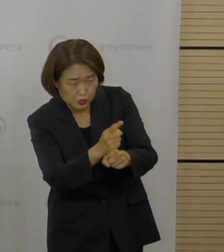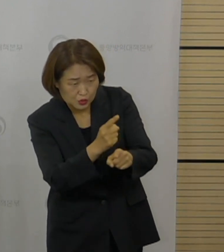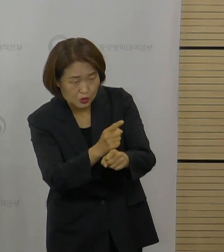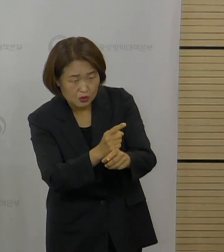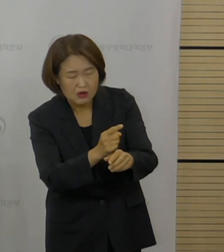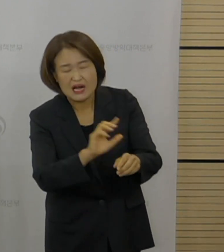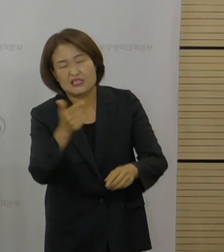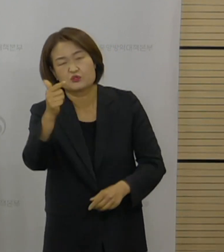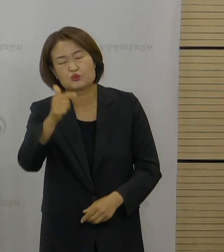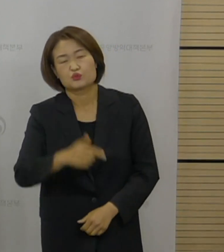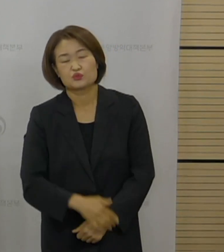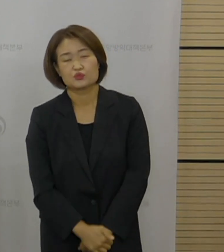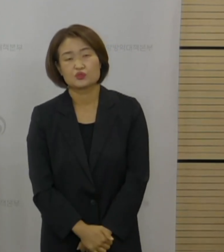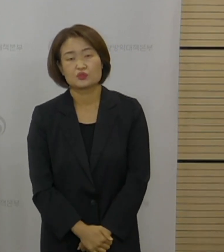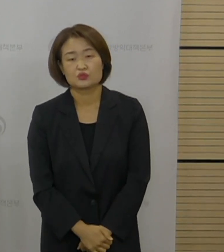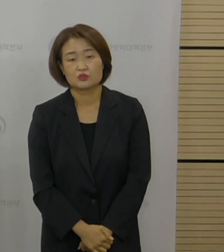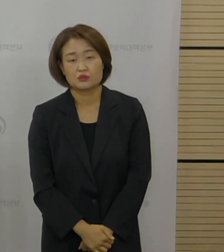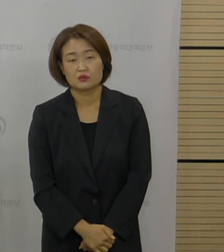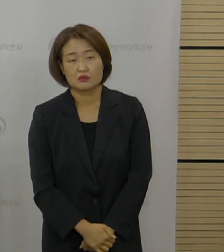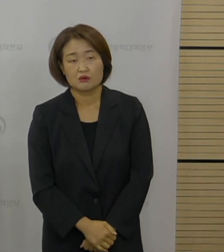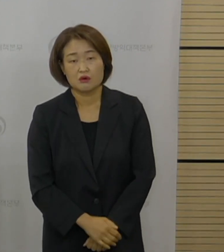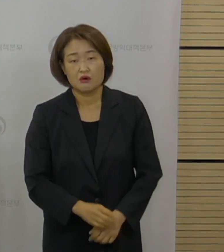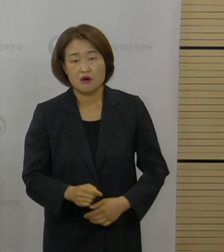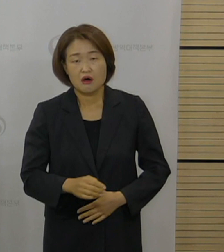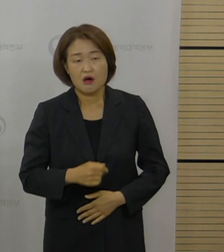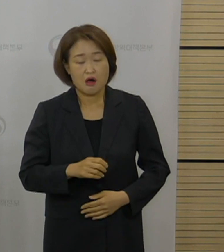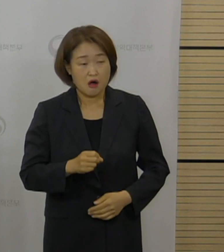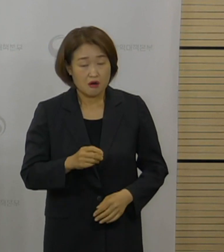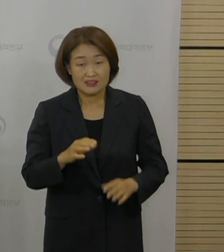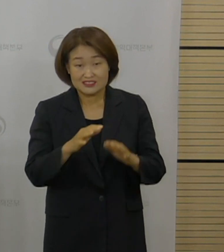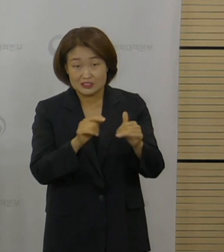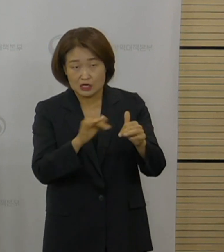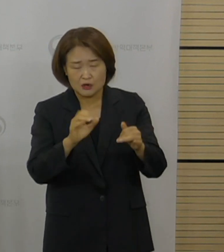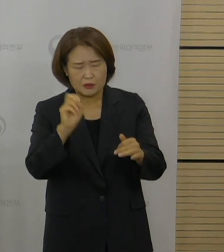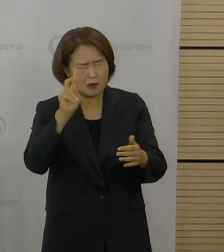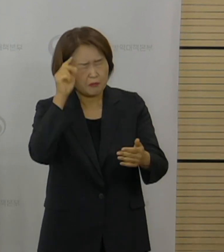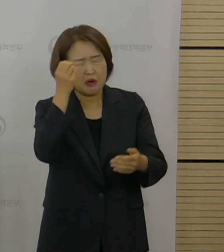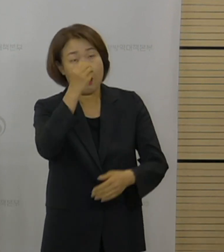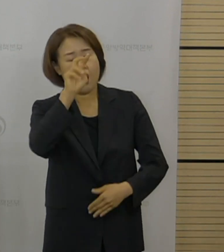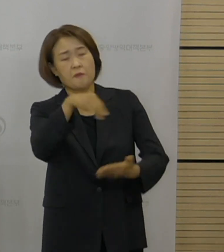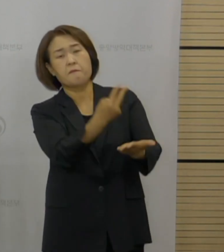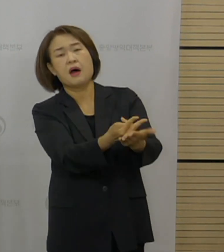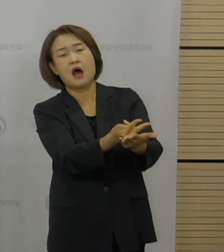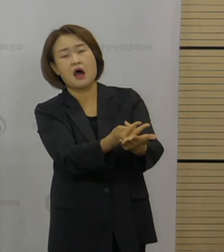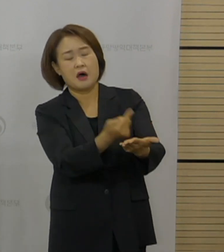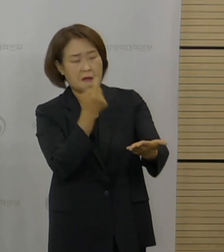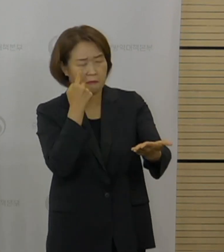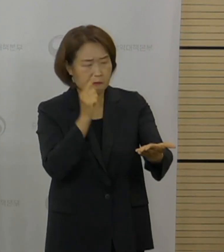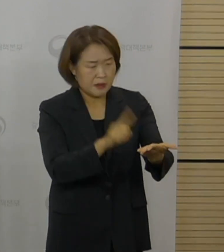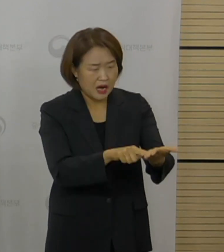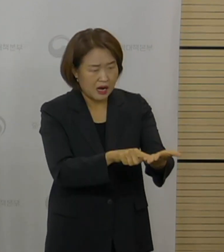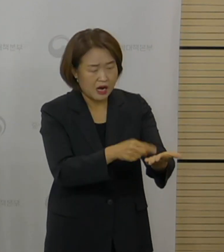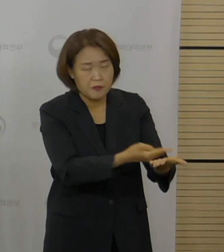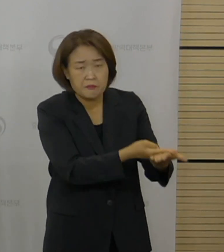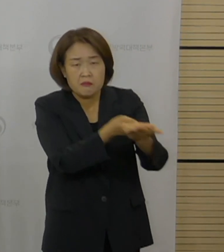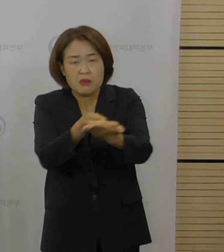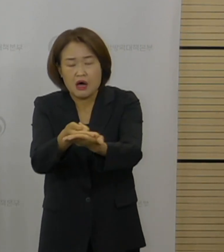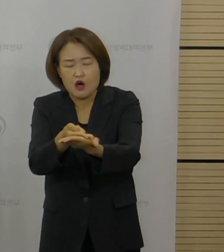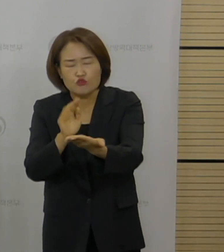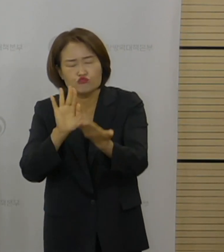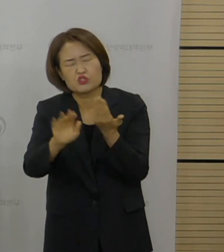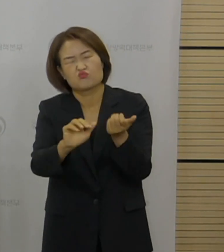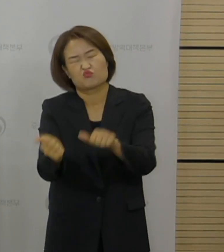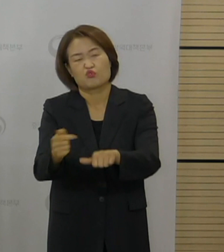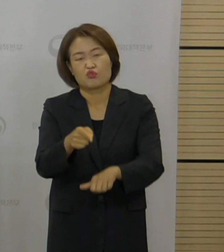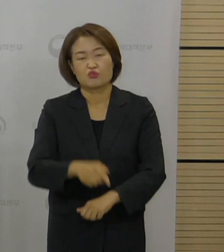의식이 저하된 상태로 발견되셨고 그 이후에 안타깝게도 운명을 달리하신